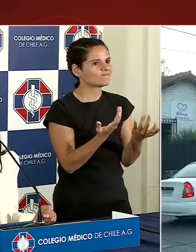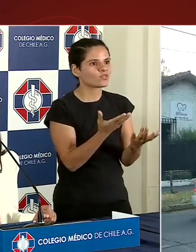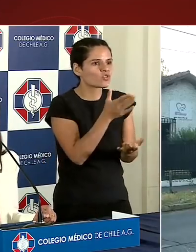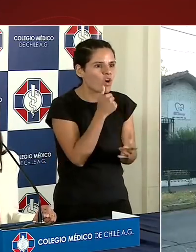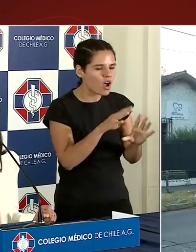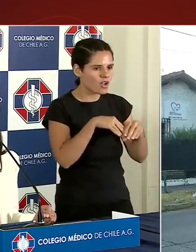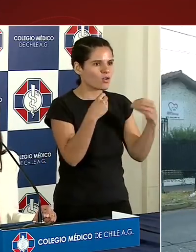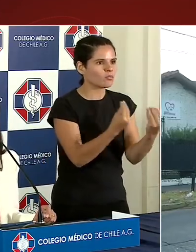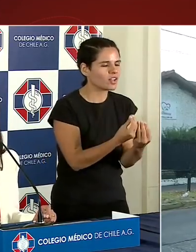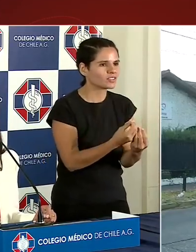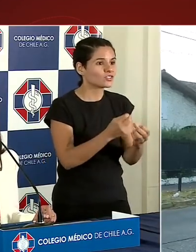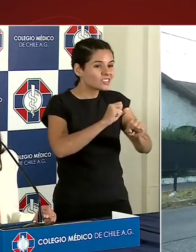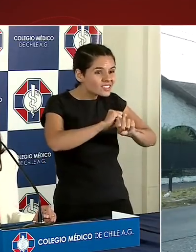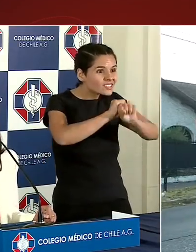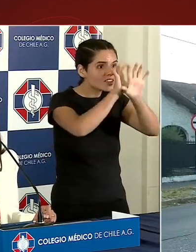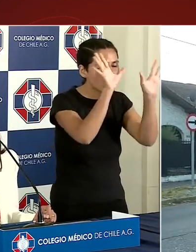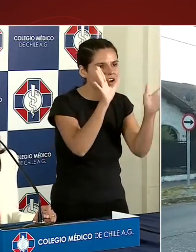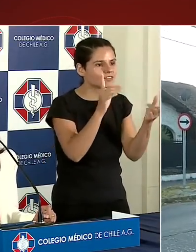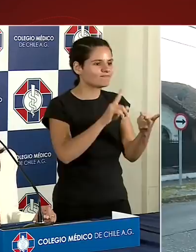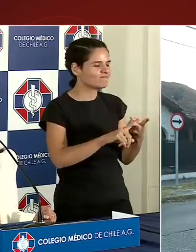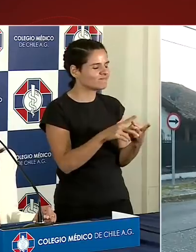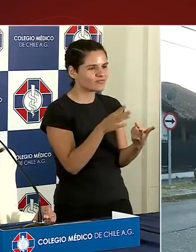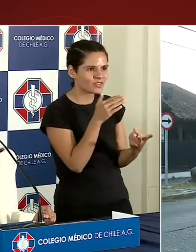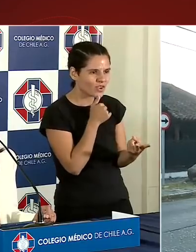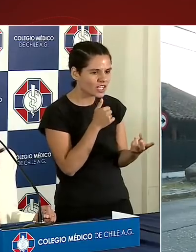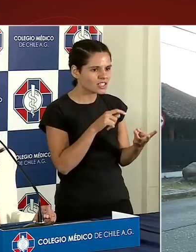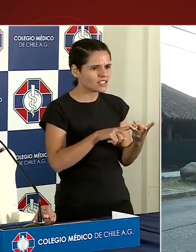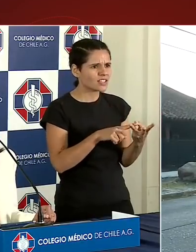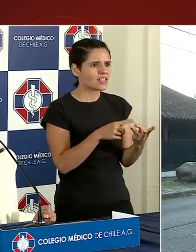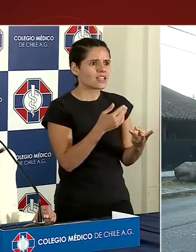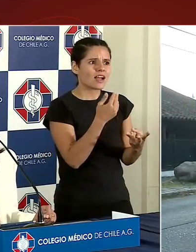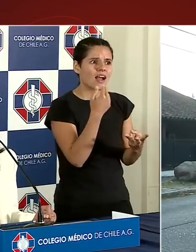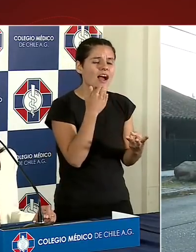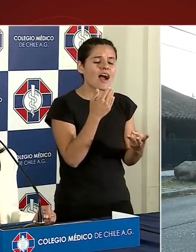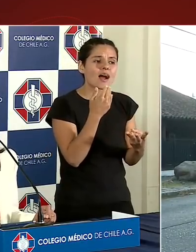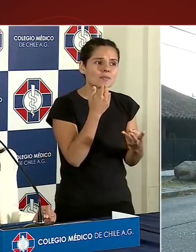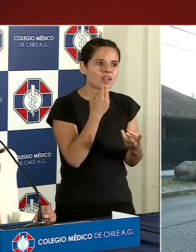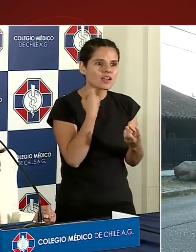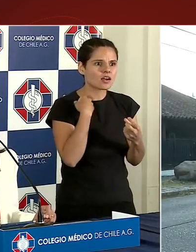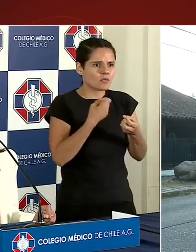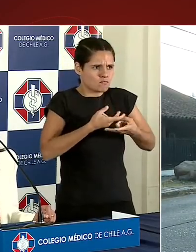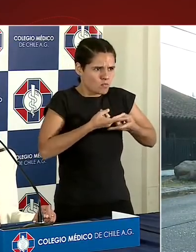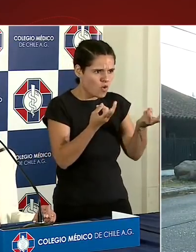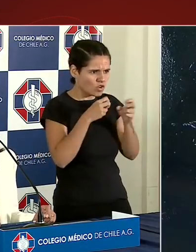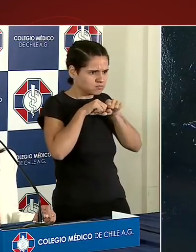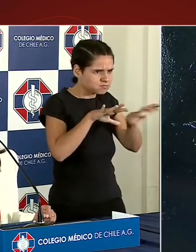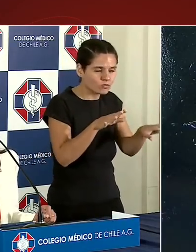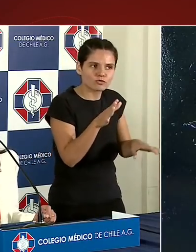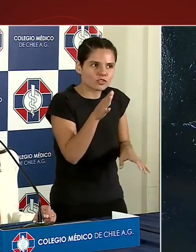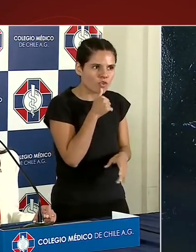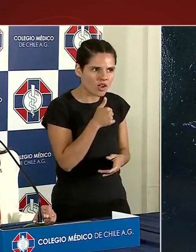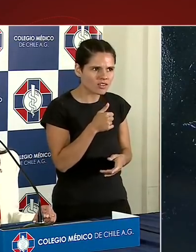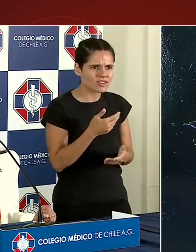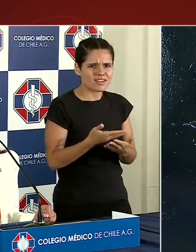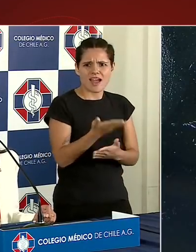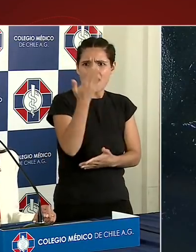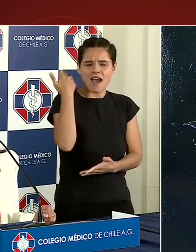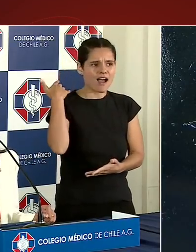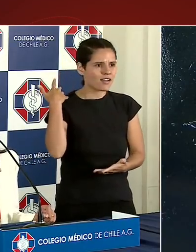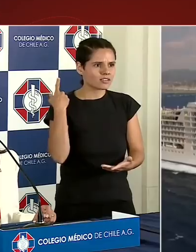inconsistentes y tienen una tremenda falta de transparencia que no se había visto en la historia